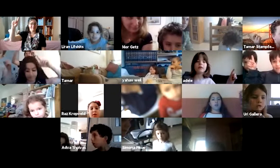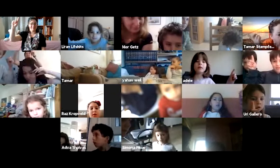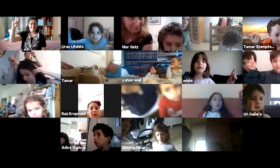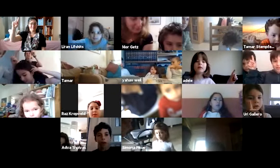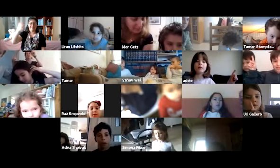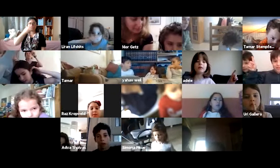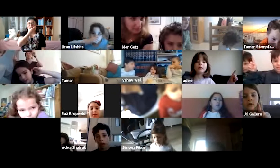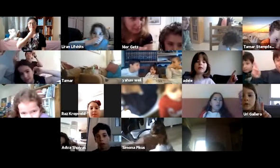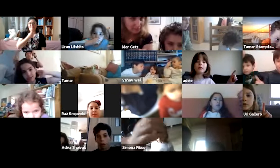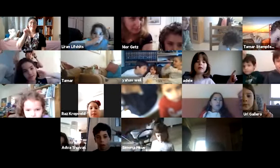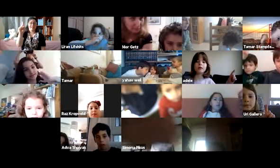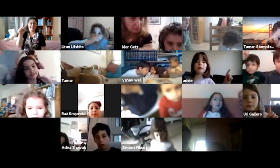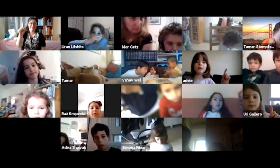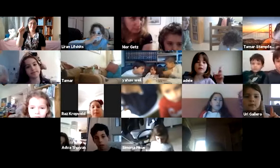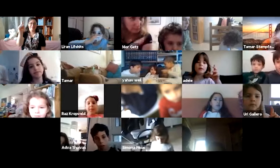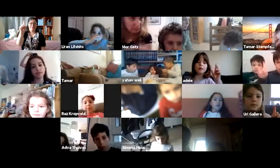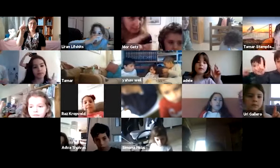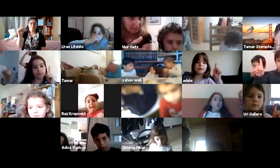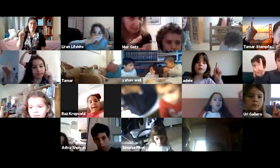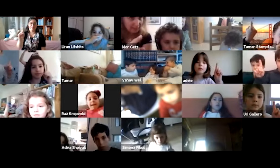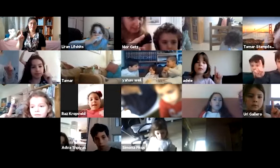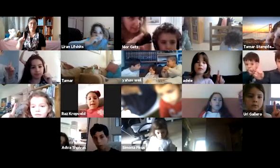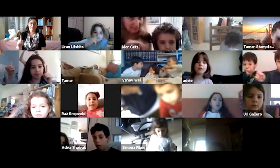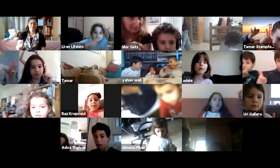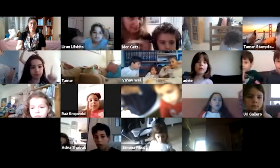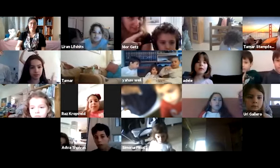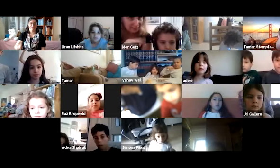יופי. אחד. מי... יודע.